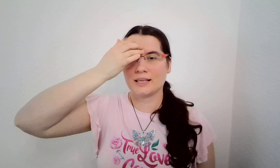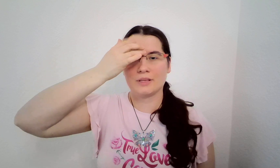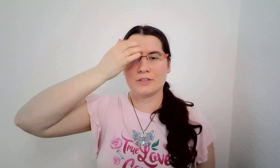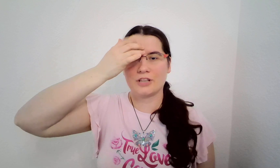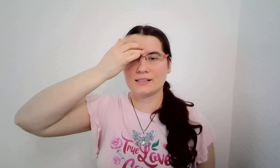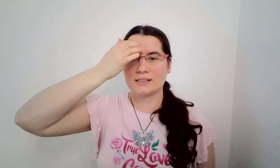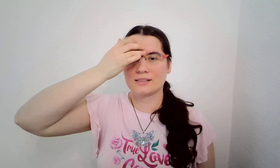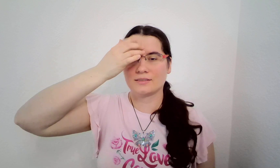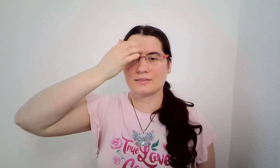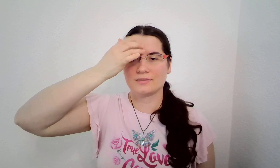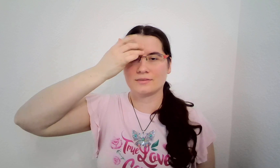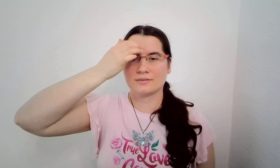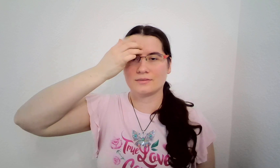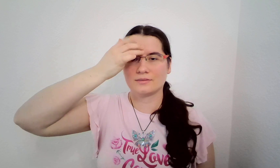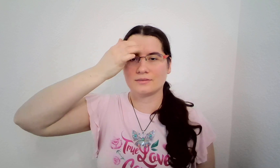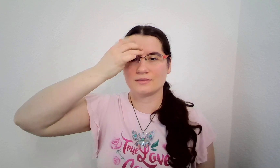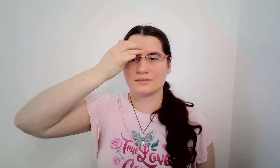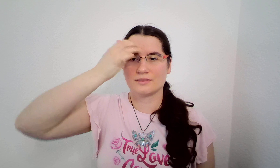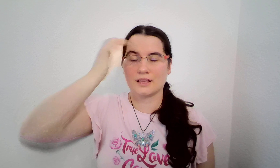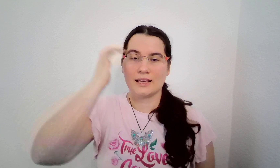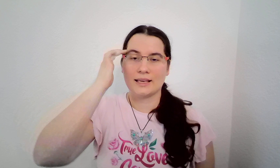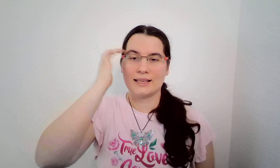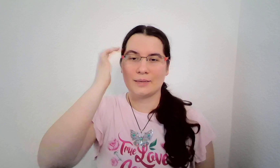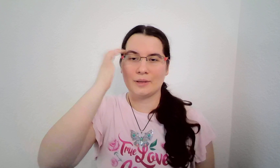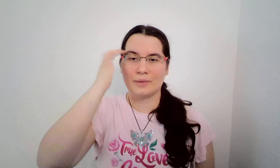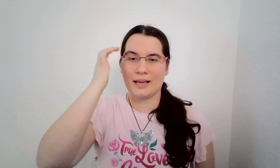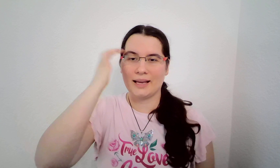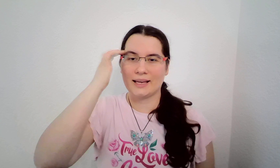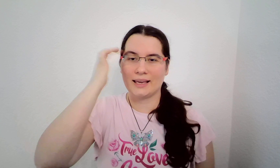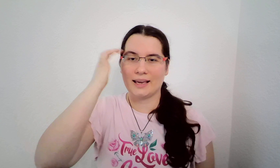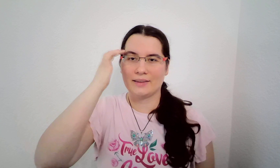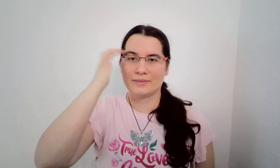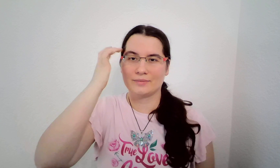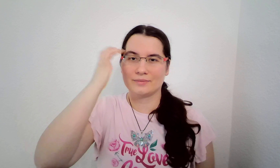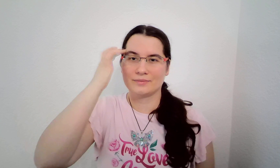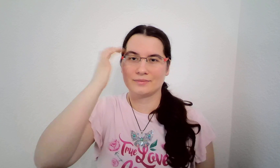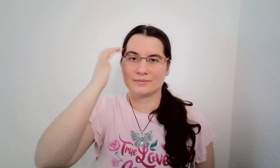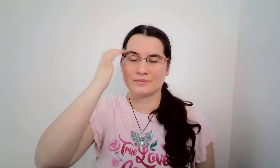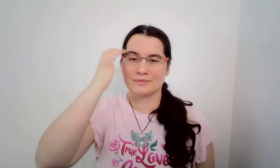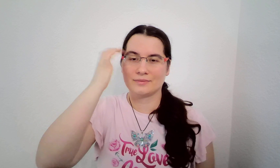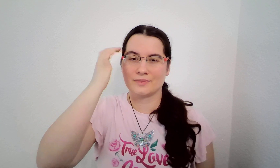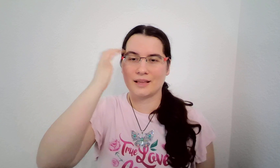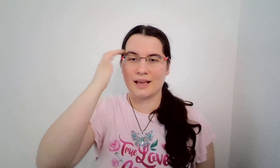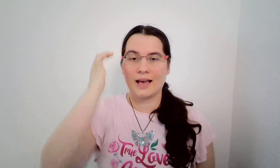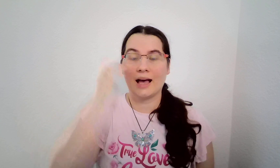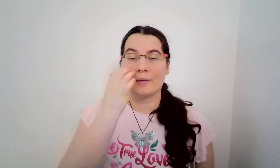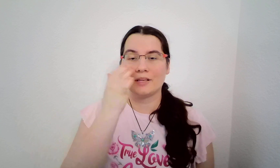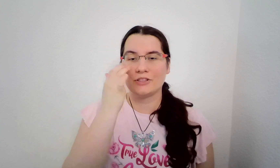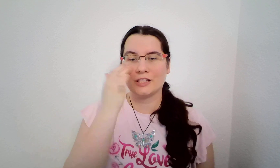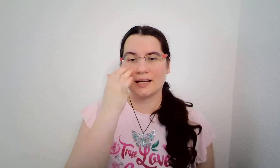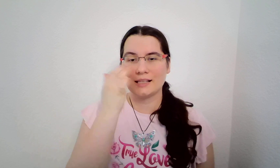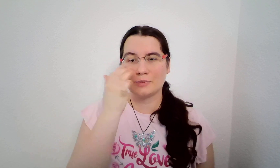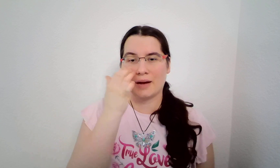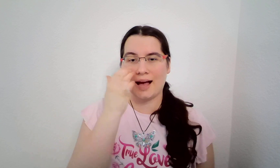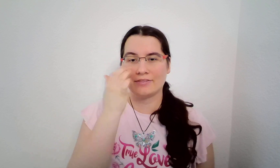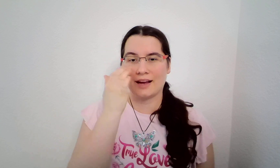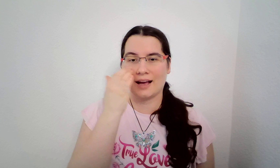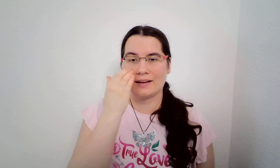chybí čas. Chybí mi energie. Abych činila správná